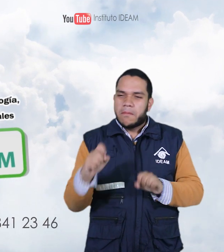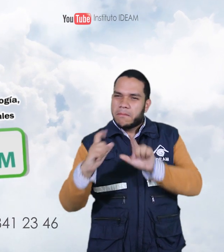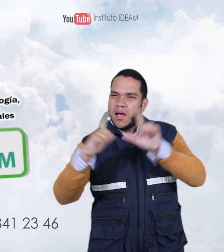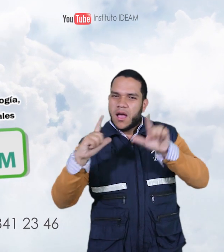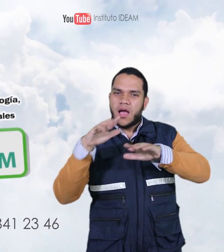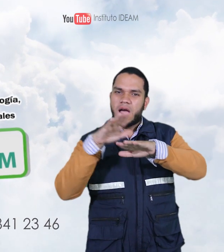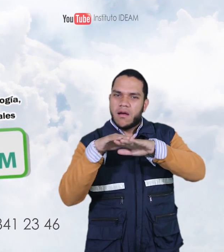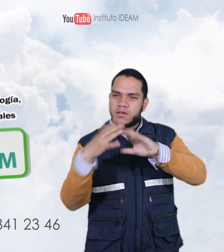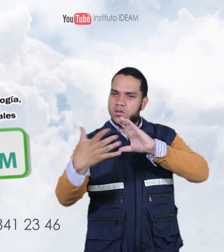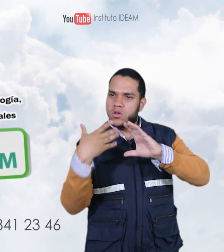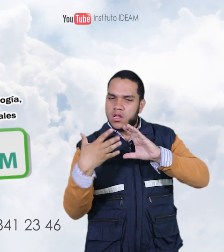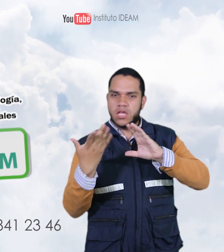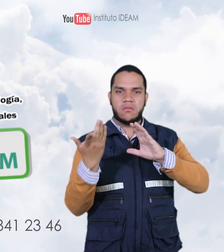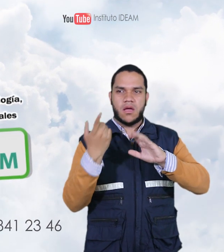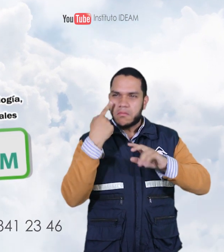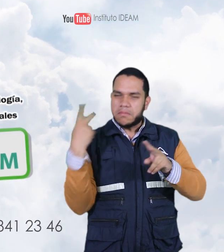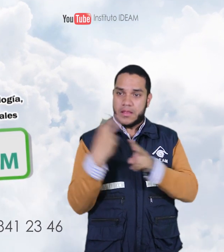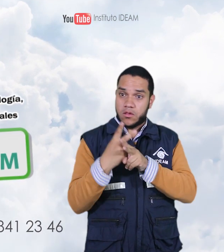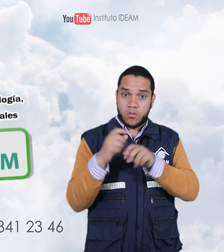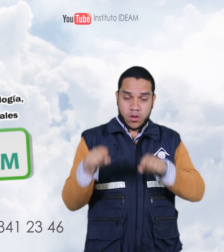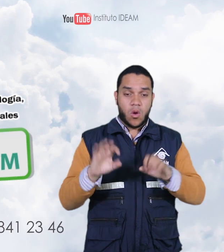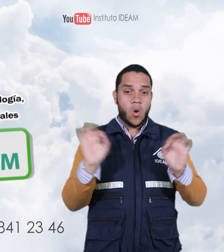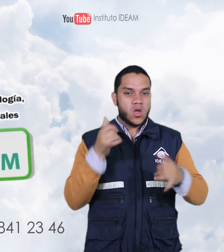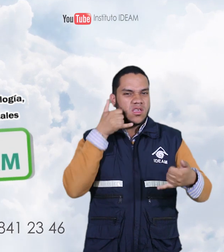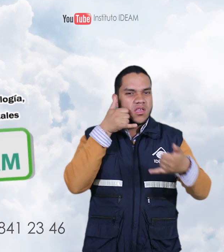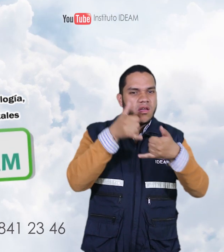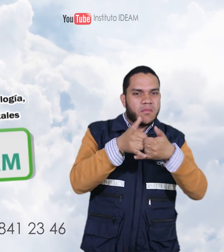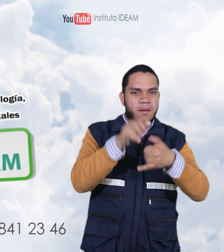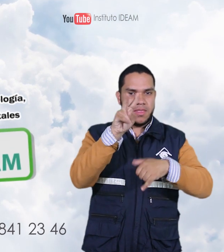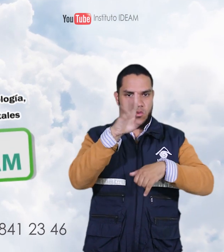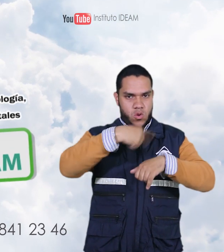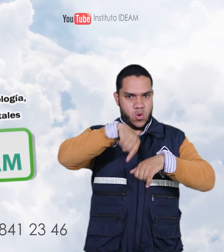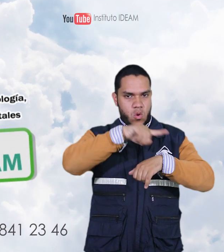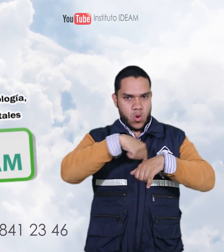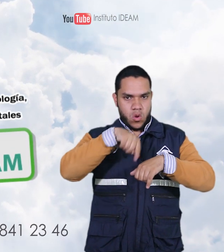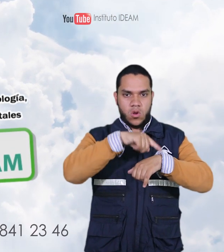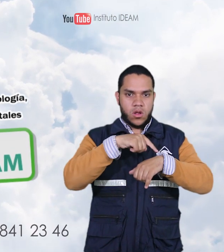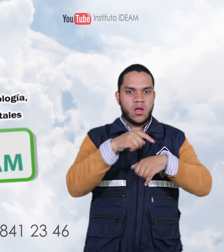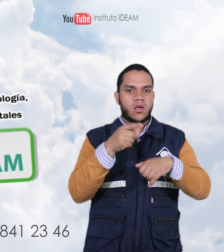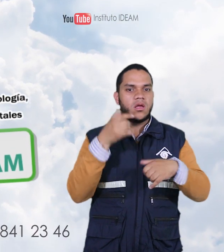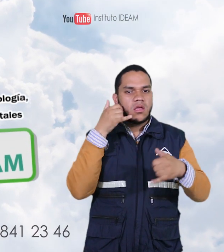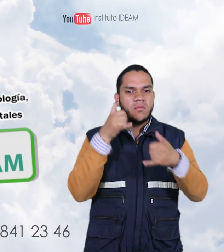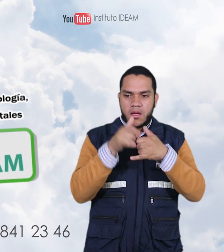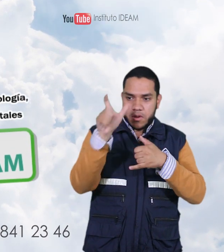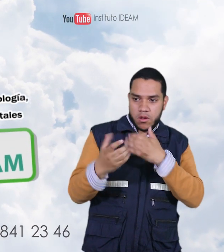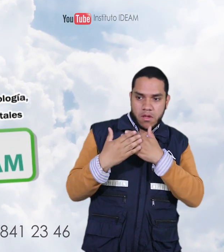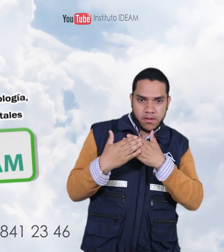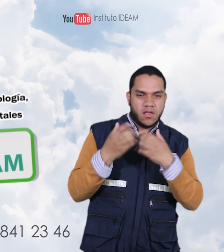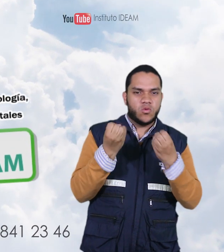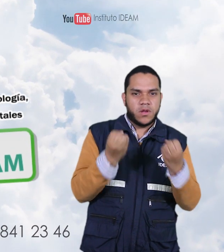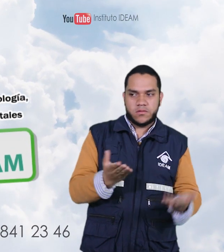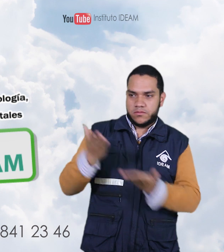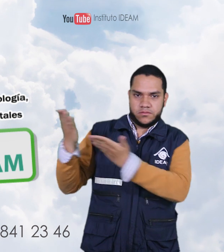sección pronósticos y alertas o comunicarse al teléfono que aparece en pantalla a las 24 horas del día con el meteorólogo